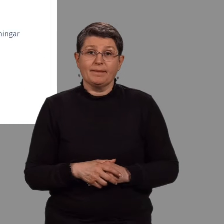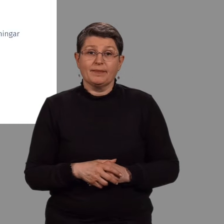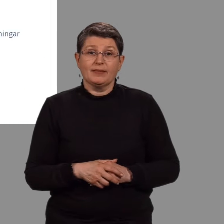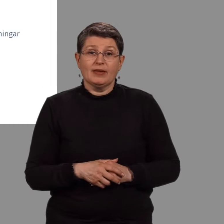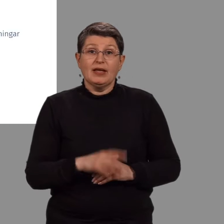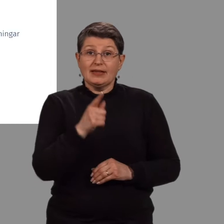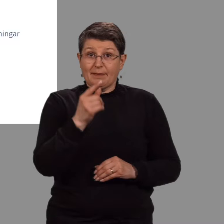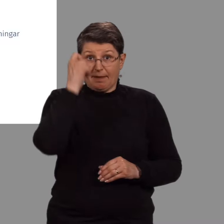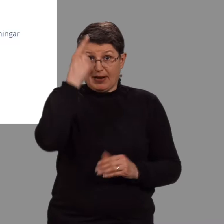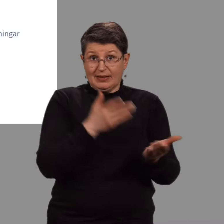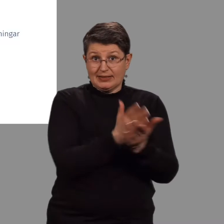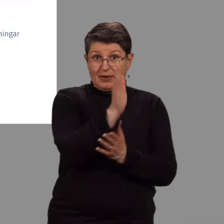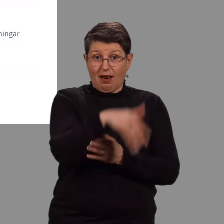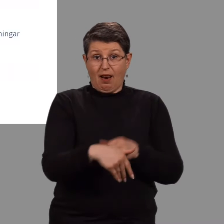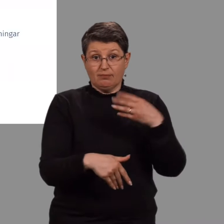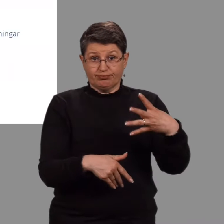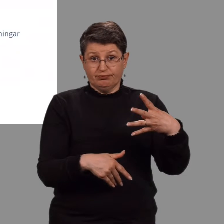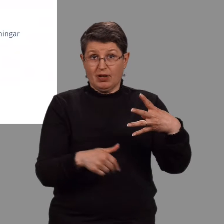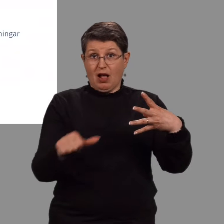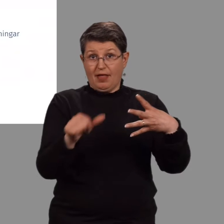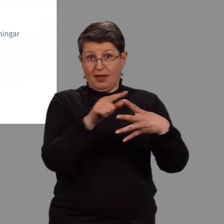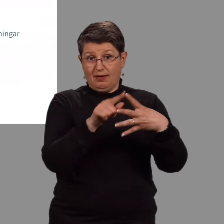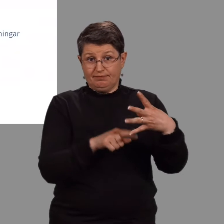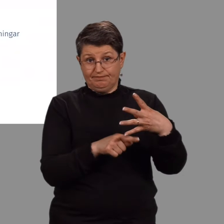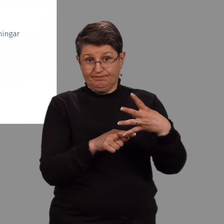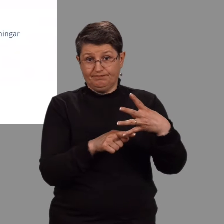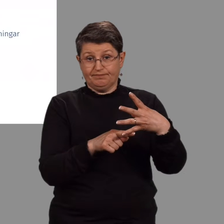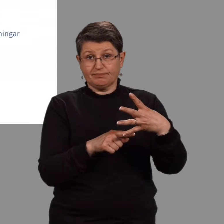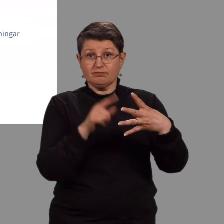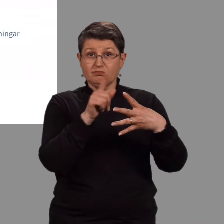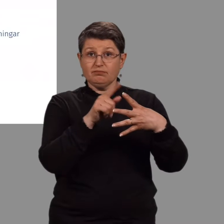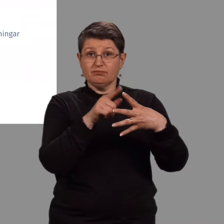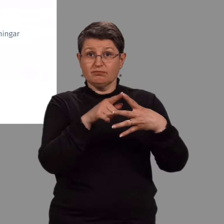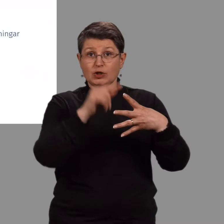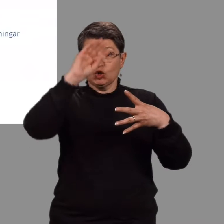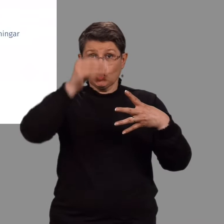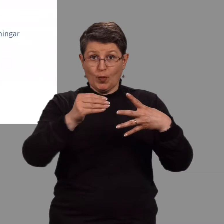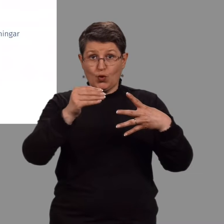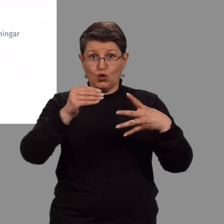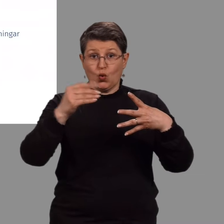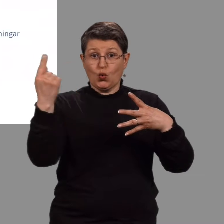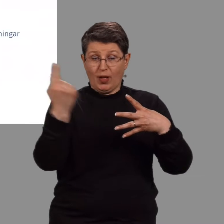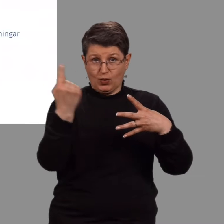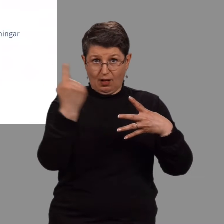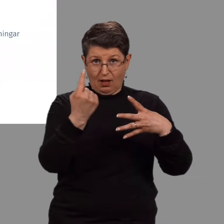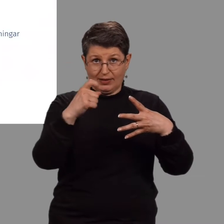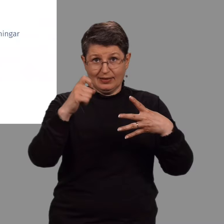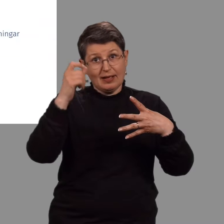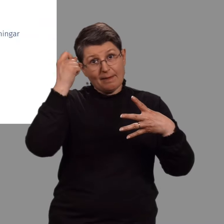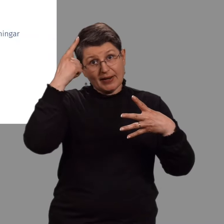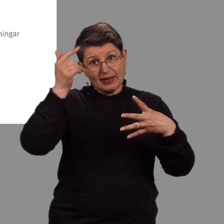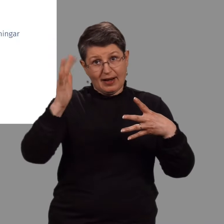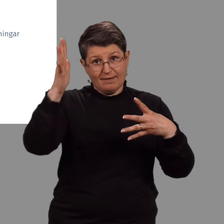Í menningarstefnun eru fjórir meginþæktir lagðið til grunthallar. Í fyrsta lagi sköpun og þáttaka í menningarlífinu,